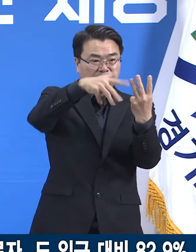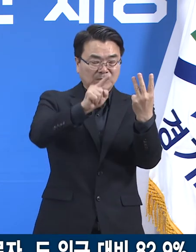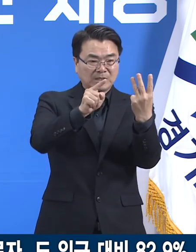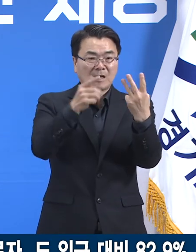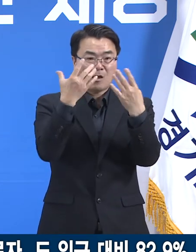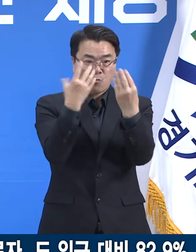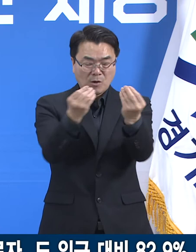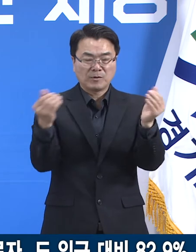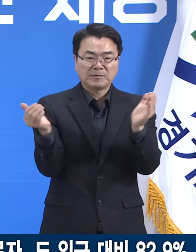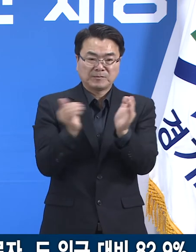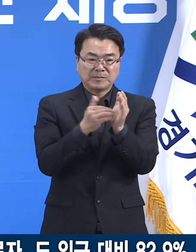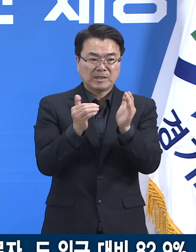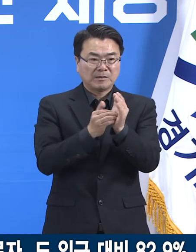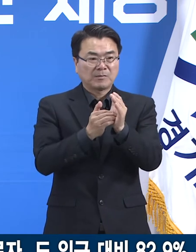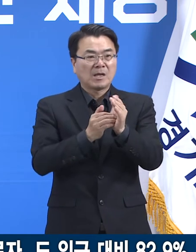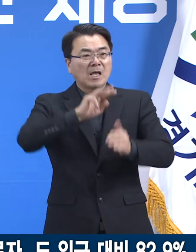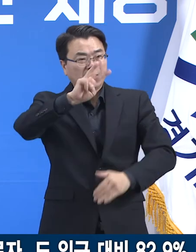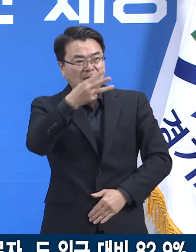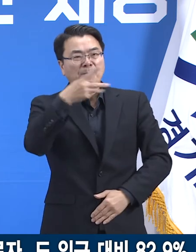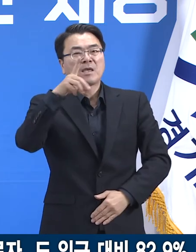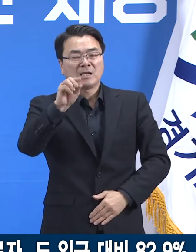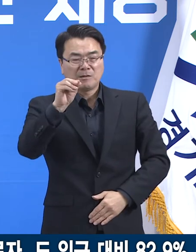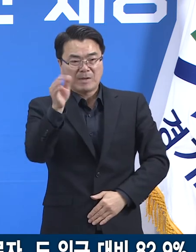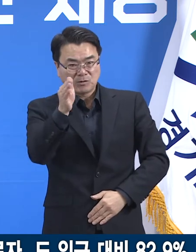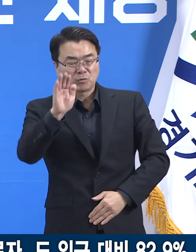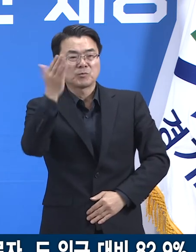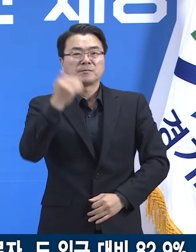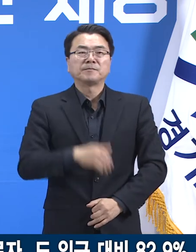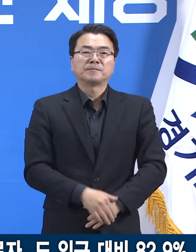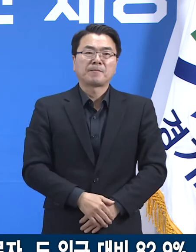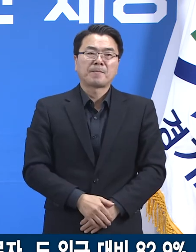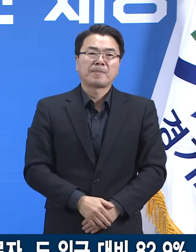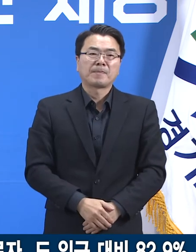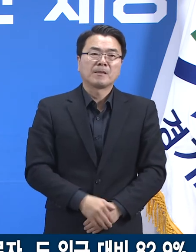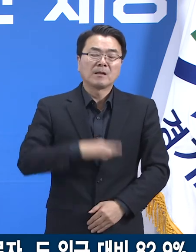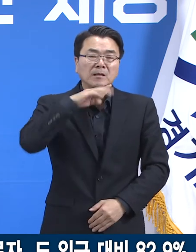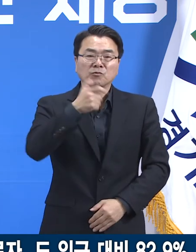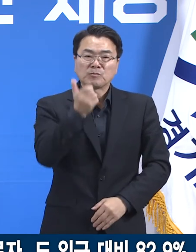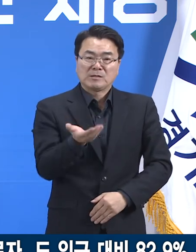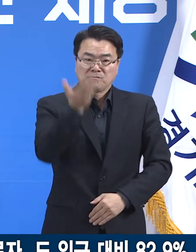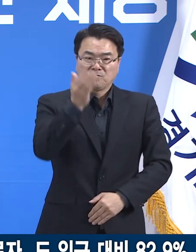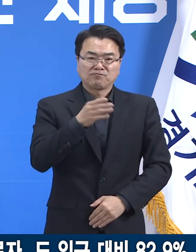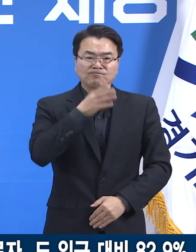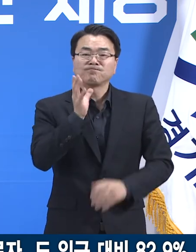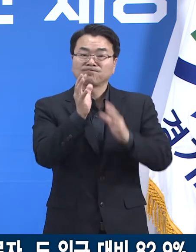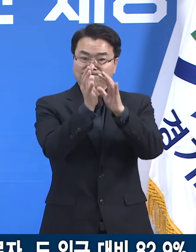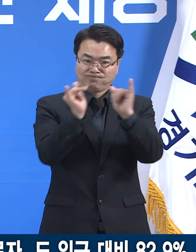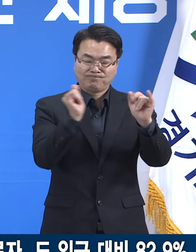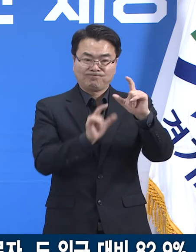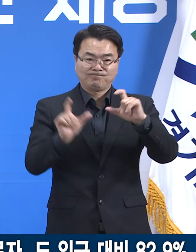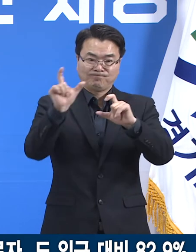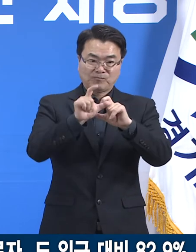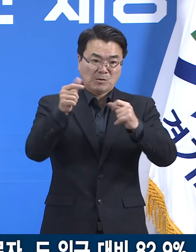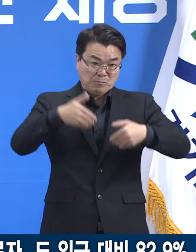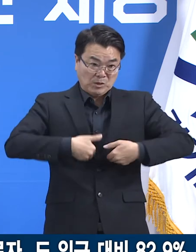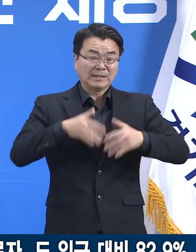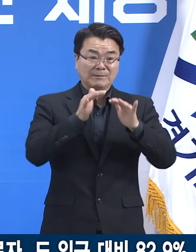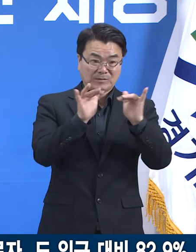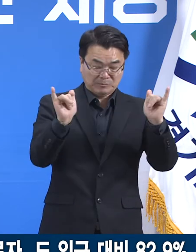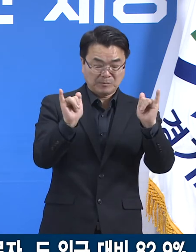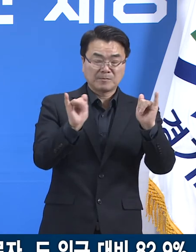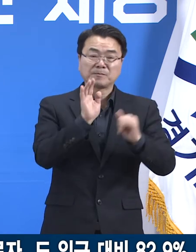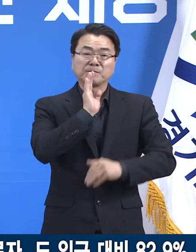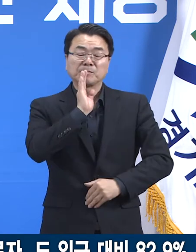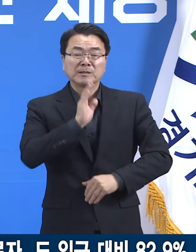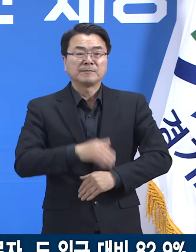9,417명입니다. 고위험군인 도내 60세 이상 고령층 추가 접종 대상자는 21일 0시